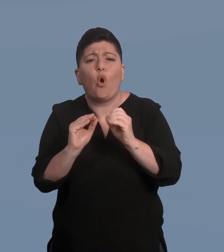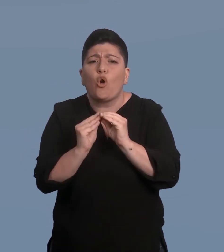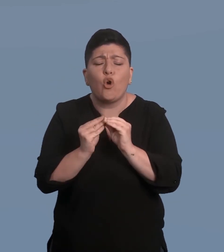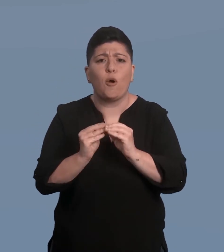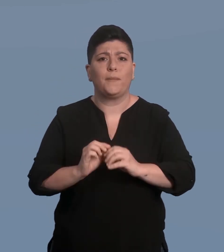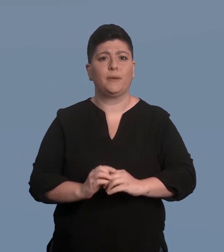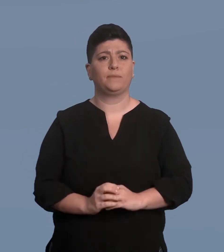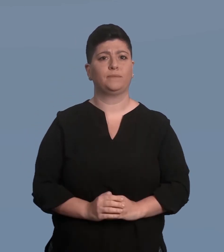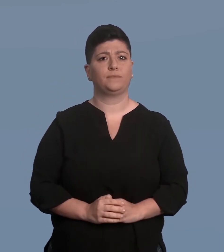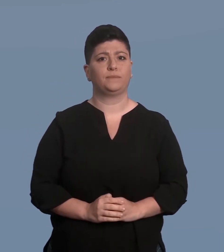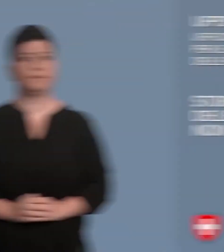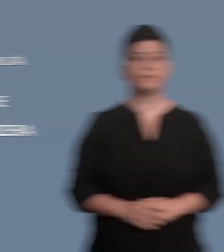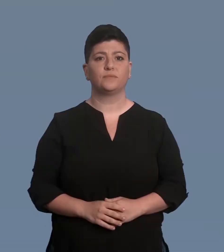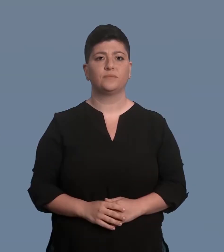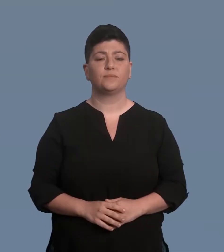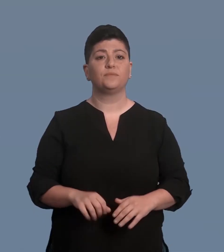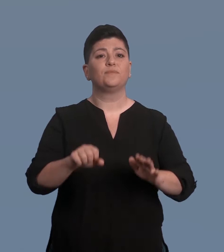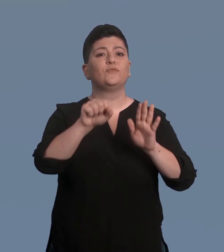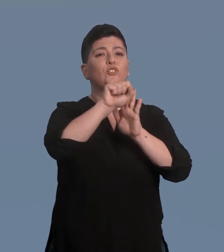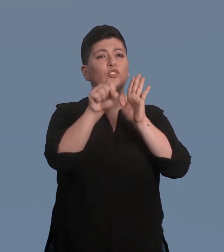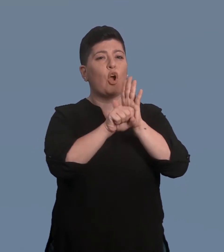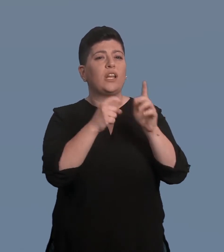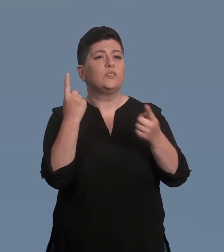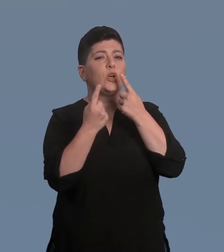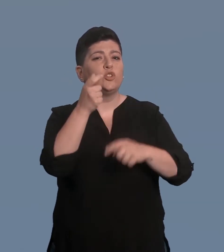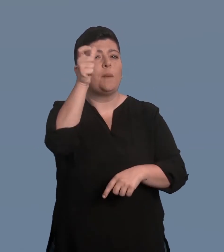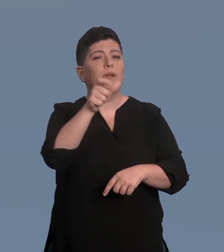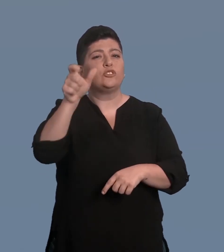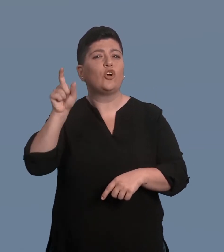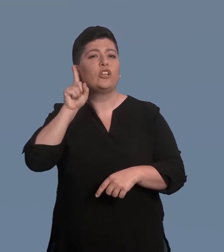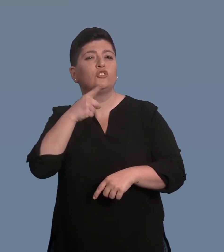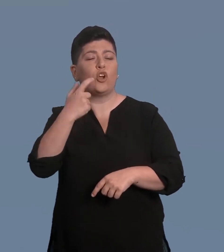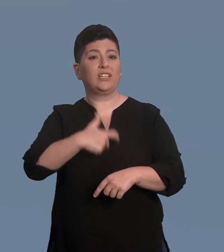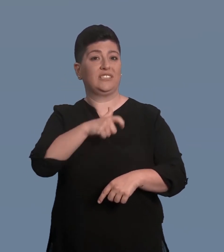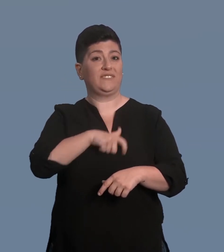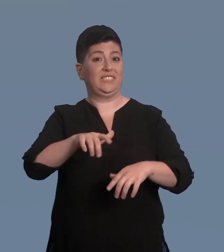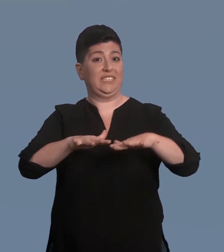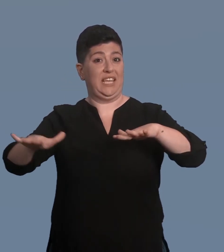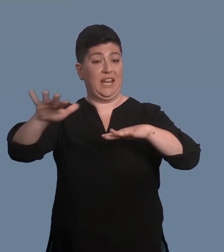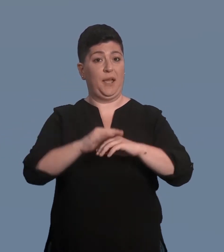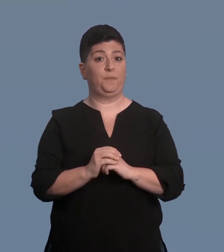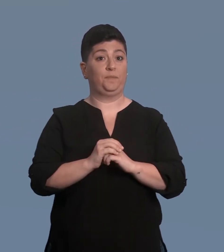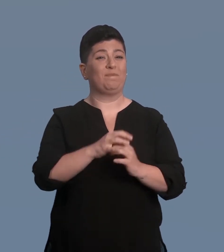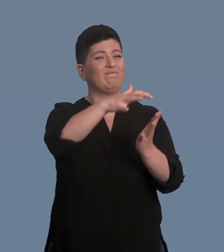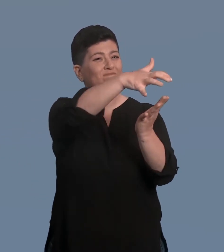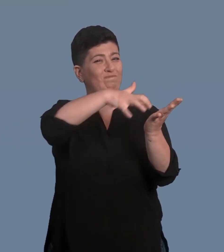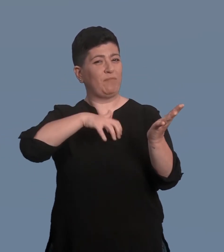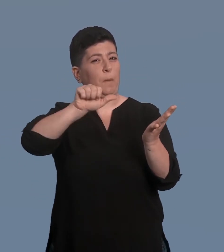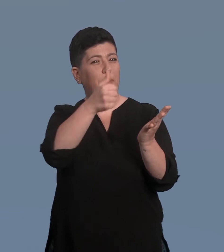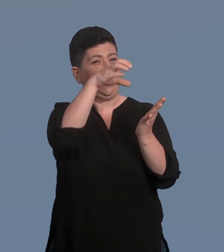non udenti, possono essere migliorate. Storia e situazione delle persone non udenti in Svizzera La prima parte del rapporto